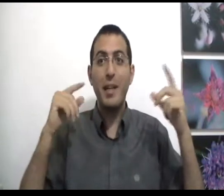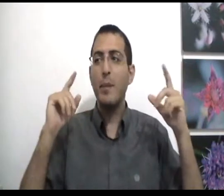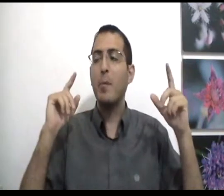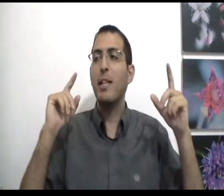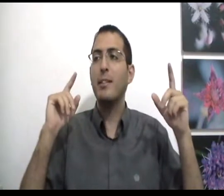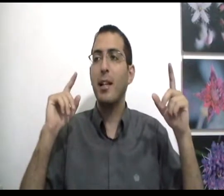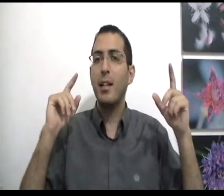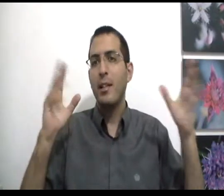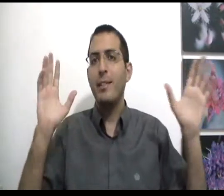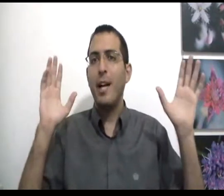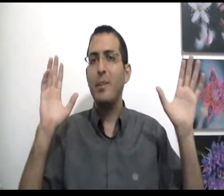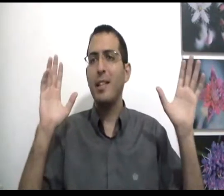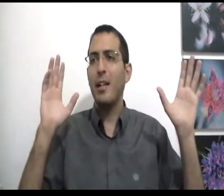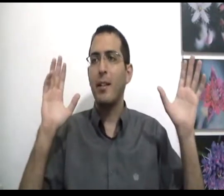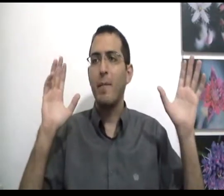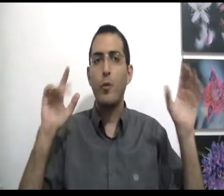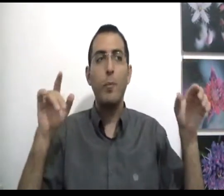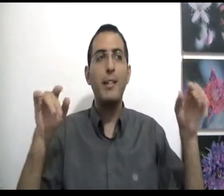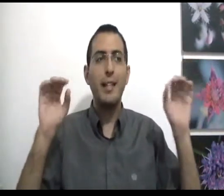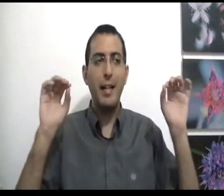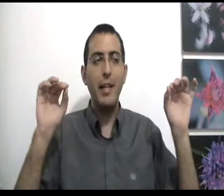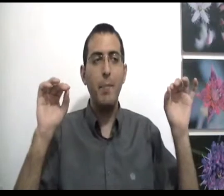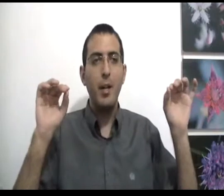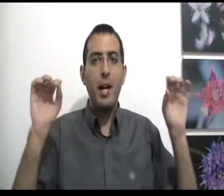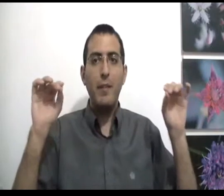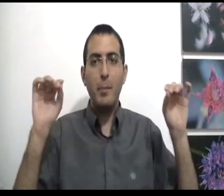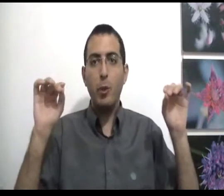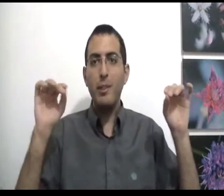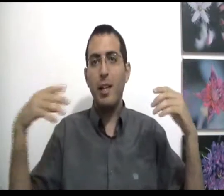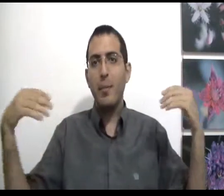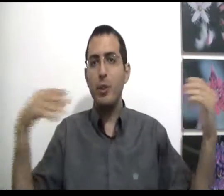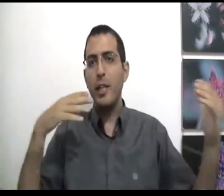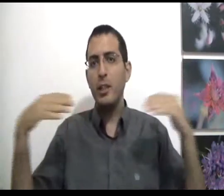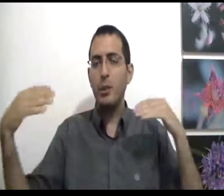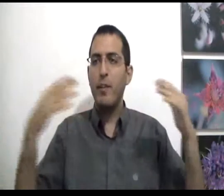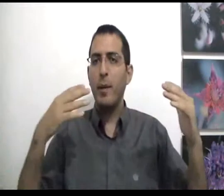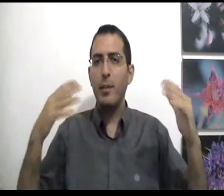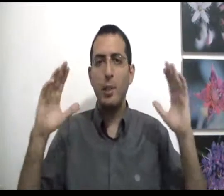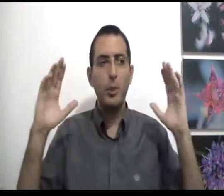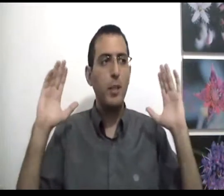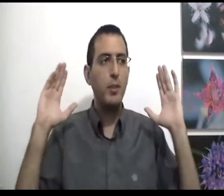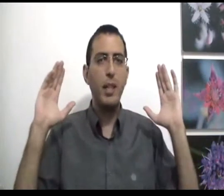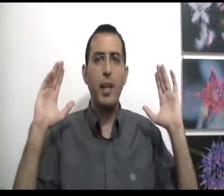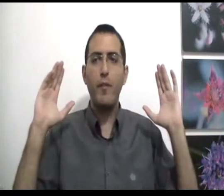האמת ממנצח, זה רק משחק זאת אומרת אתה אלים אבל בתור משחק כמו שני אנשים שערבים אחד עם השנים בשביל הכיף